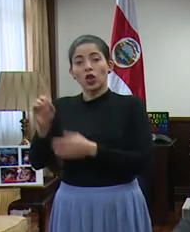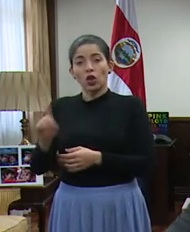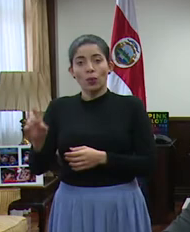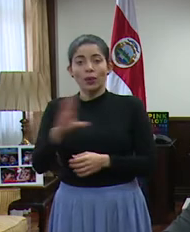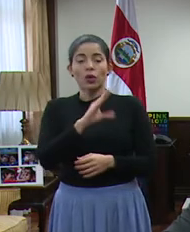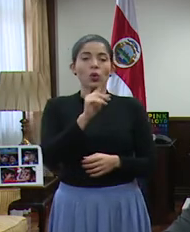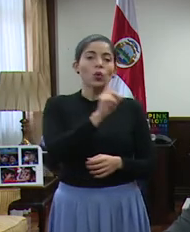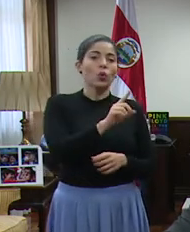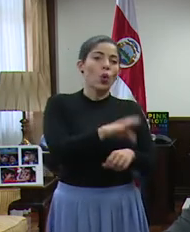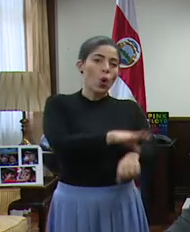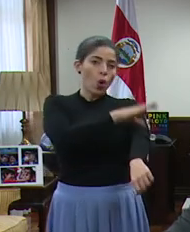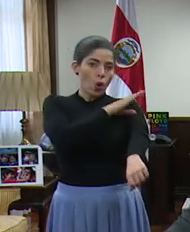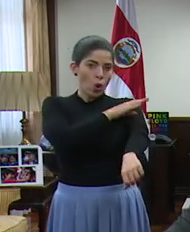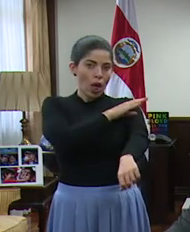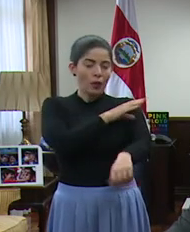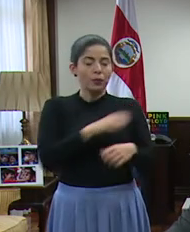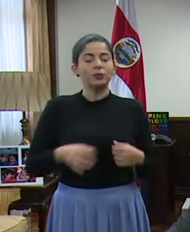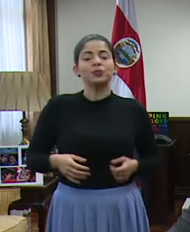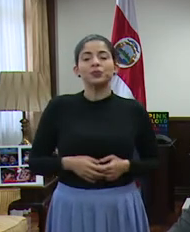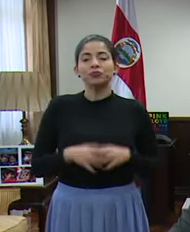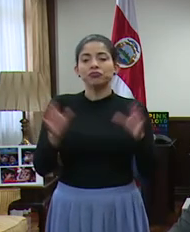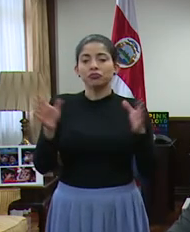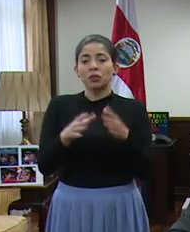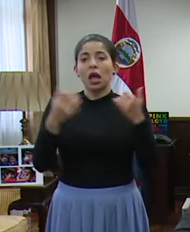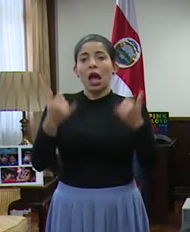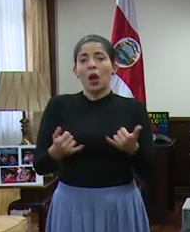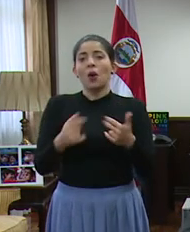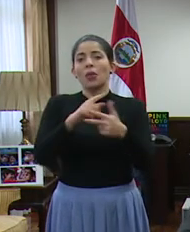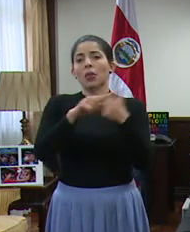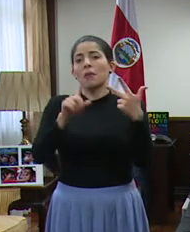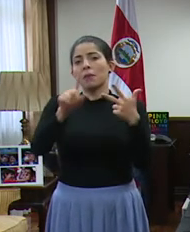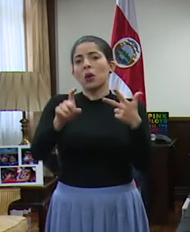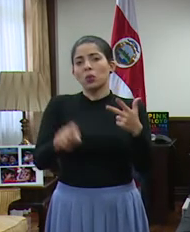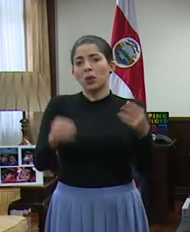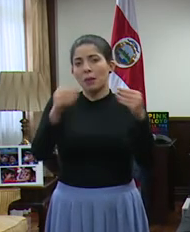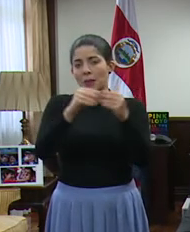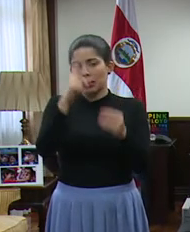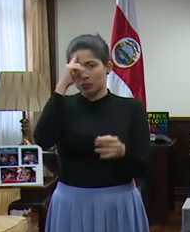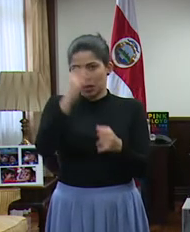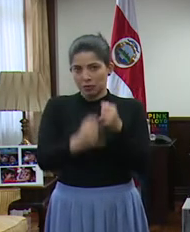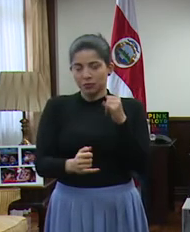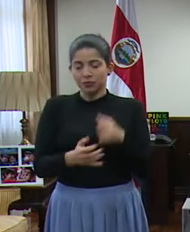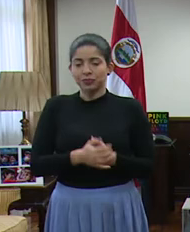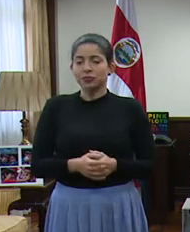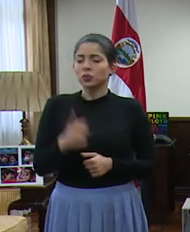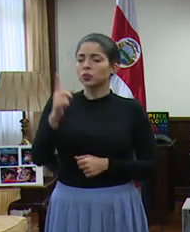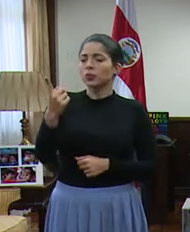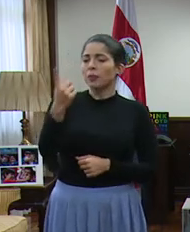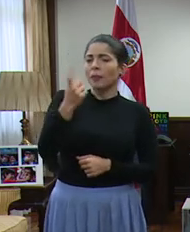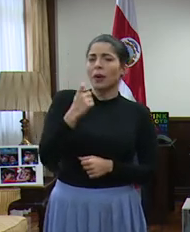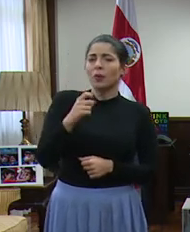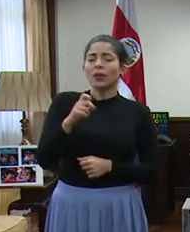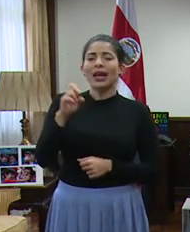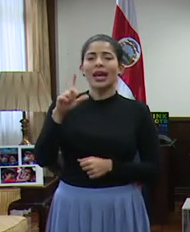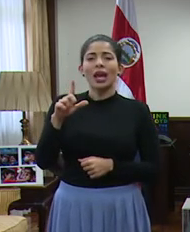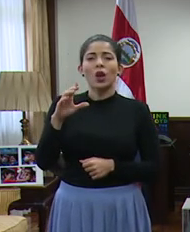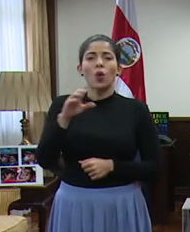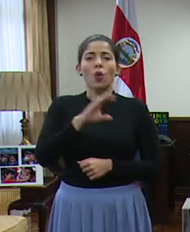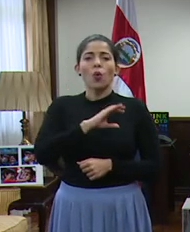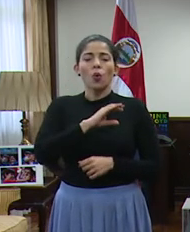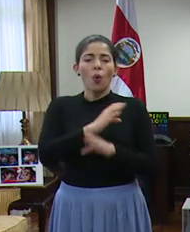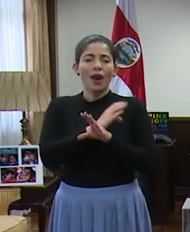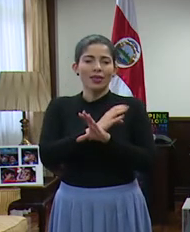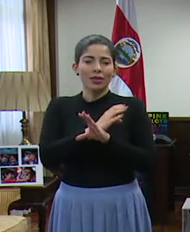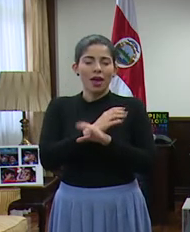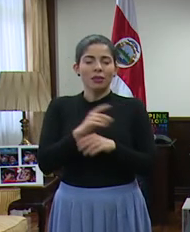Coronado. Vamos a hacer tres consultas más. Encerraríamos. Hay una que nos consulta del guardián Richard Molina.